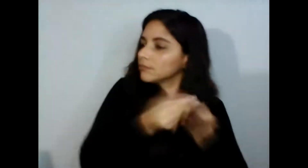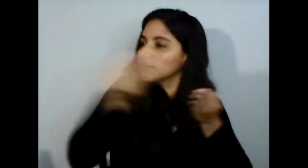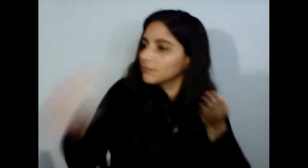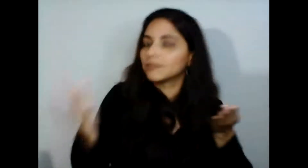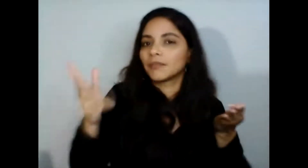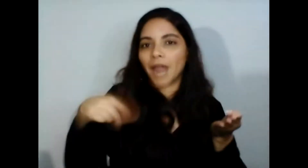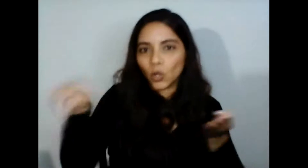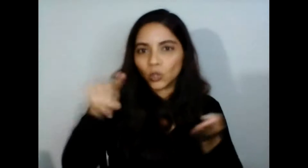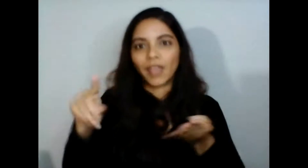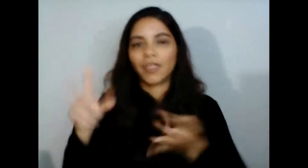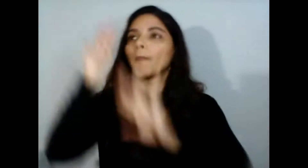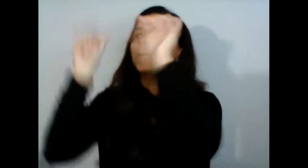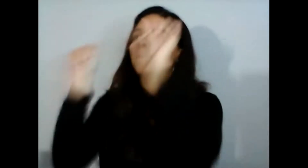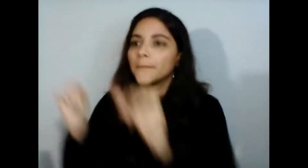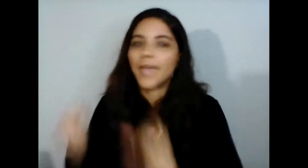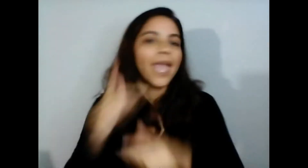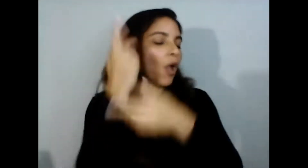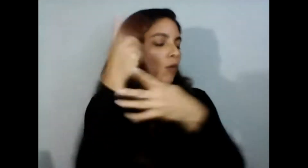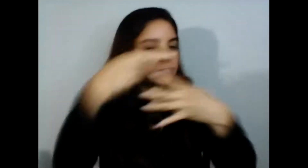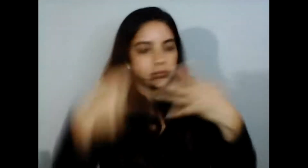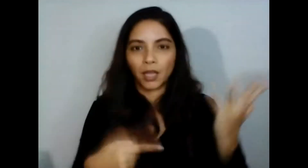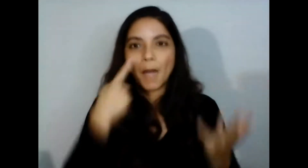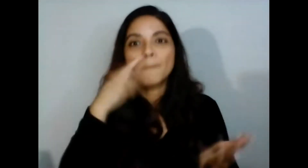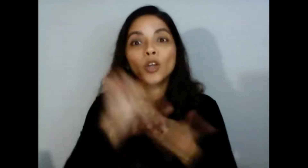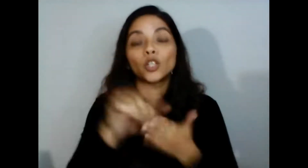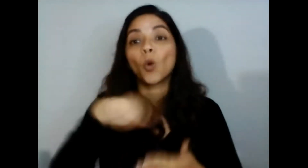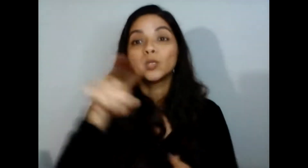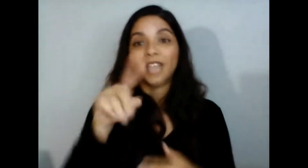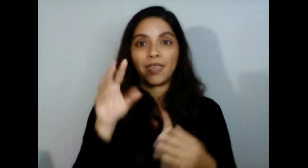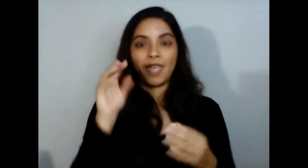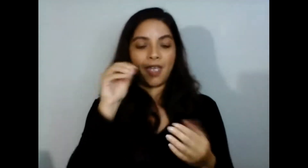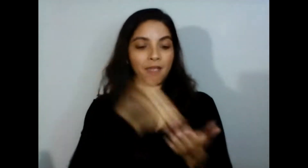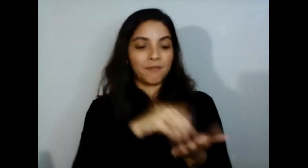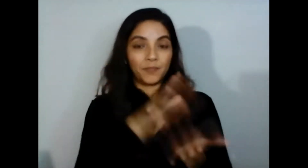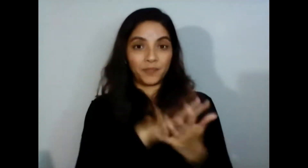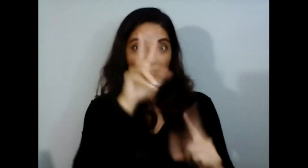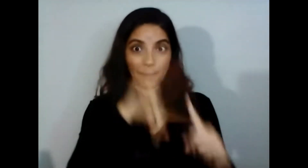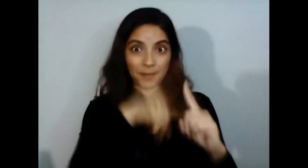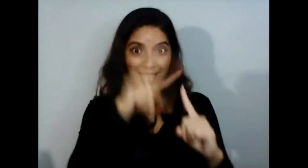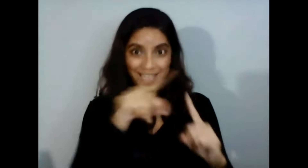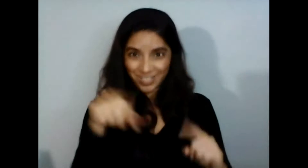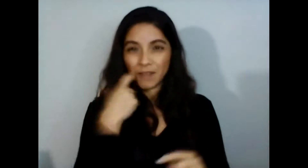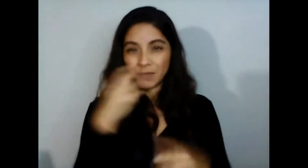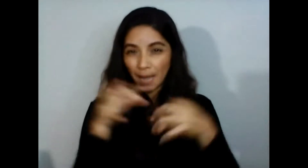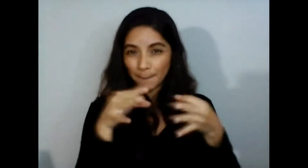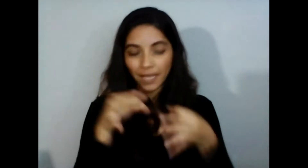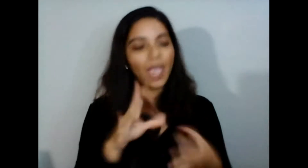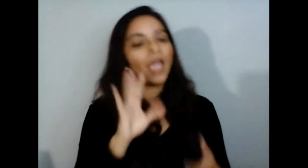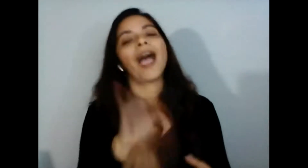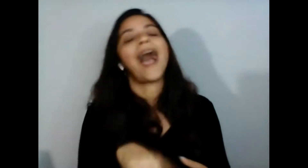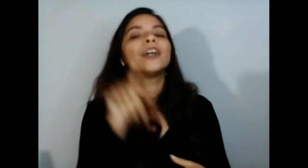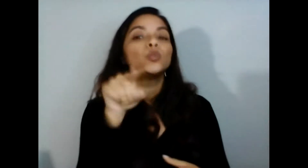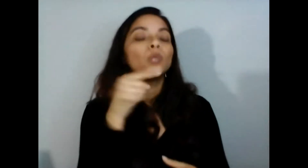solicitud nosotros una de las preguntas que hacemos es cómo cómo tú utilizarías estos fondos en tu comunidad porque